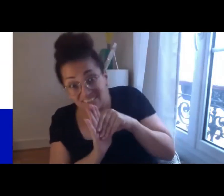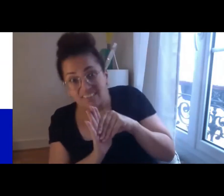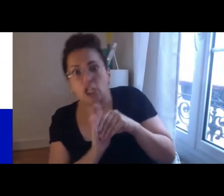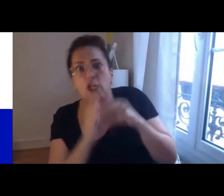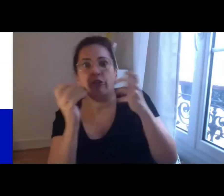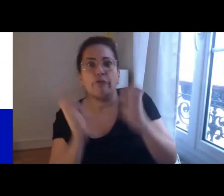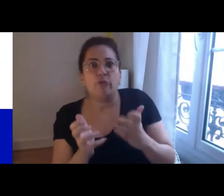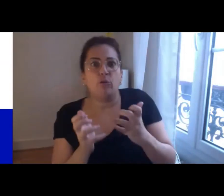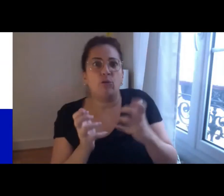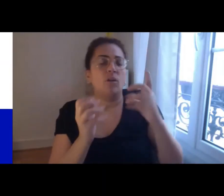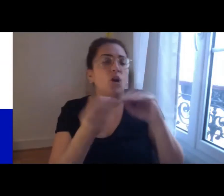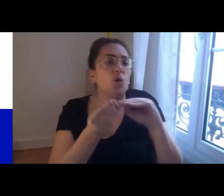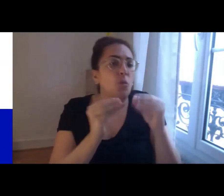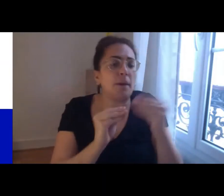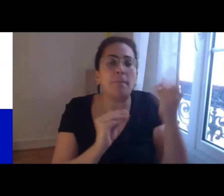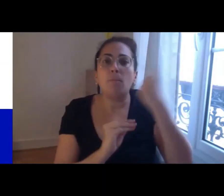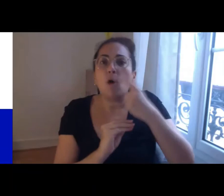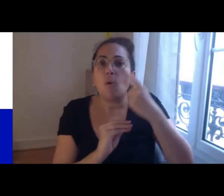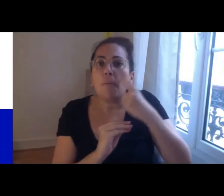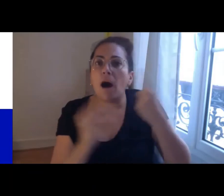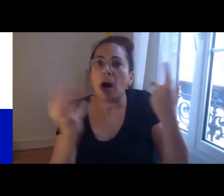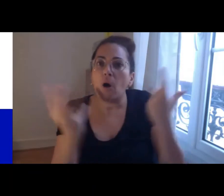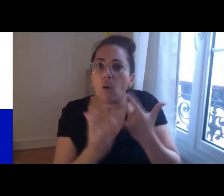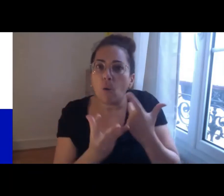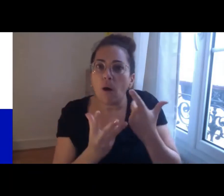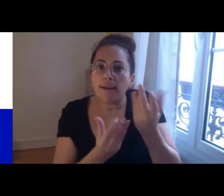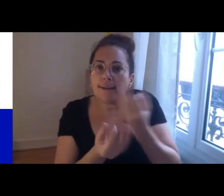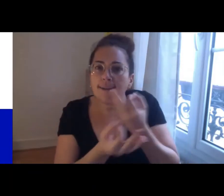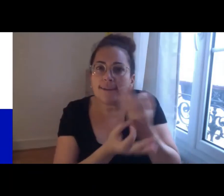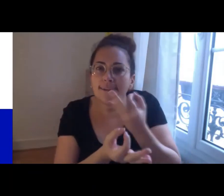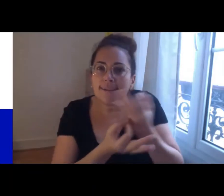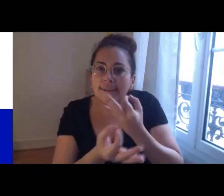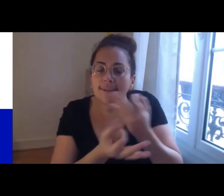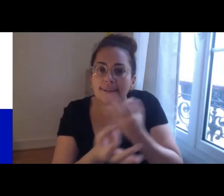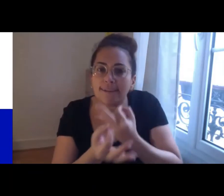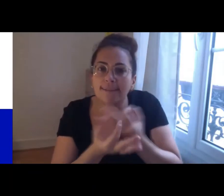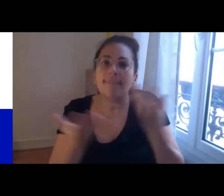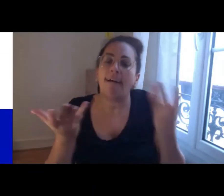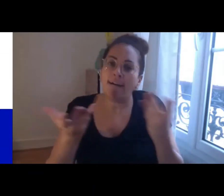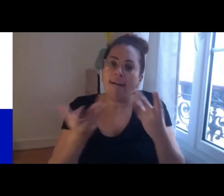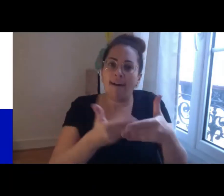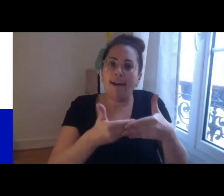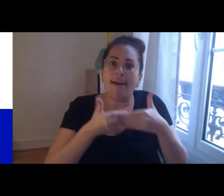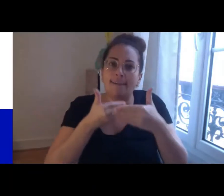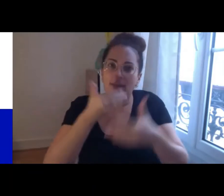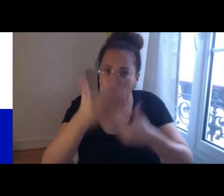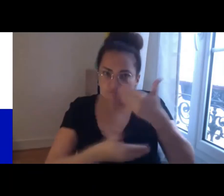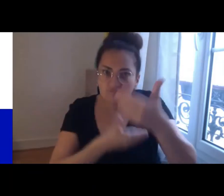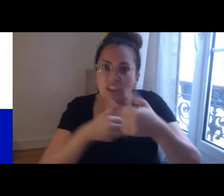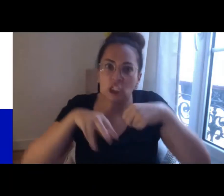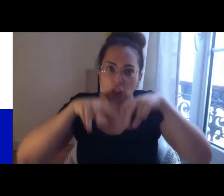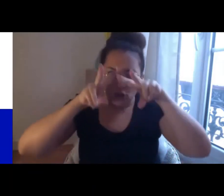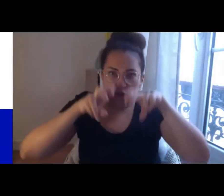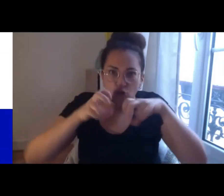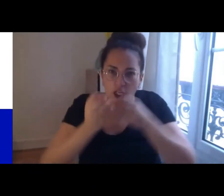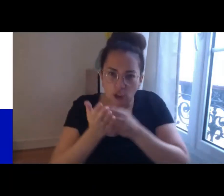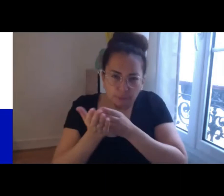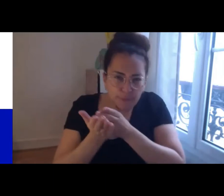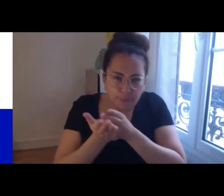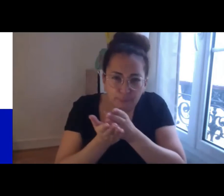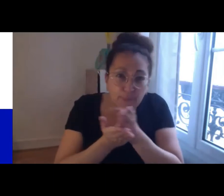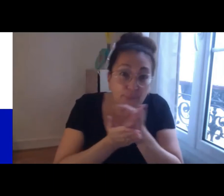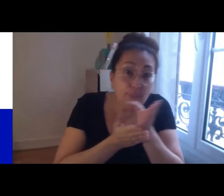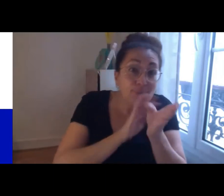sont confrontés les interactions des différents sujets et permettre d'identifier finalement